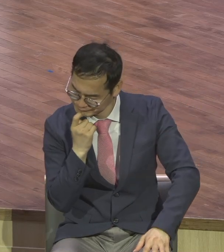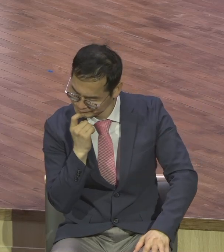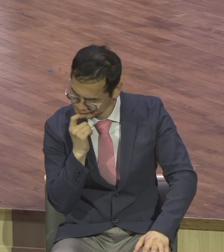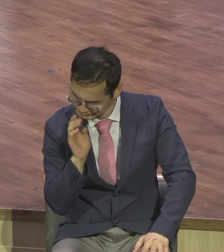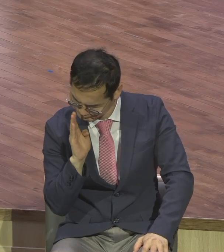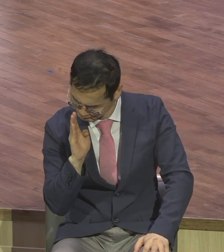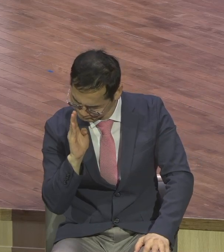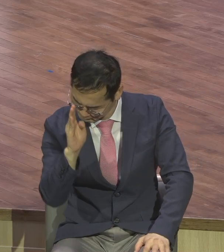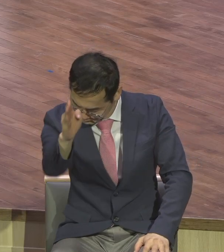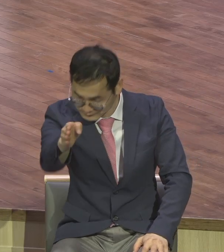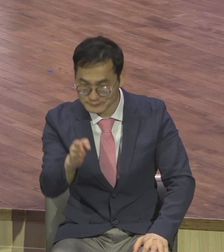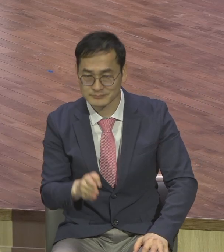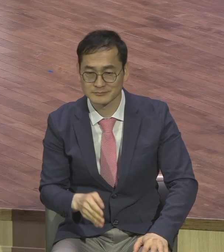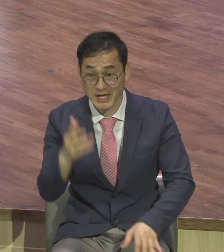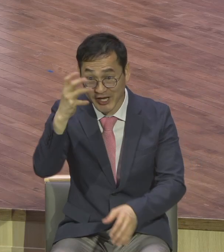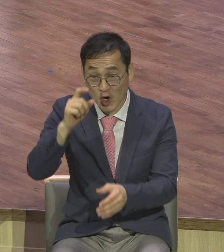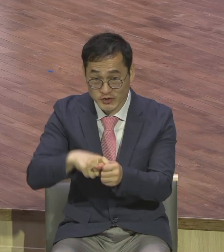이게 대장부 영적 대장부가 하는 말이